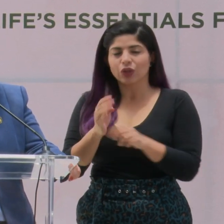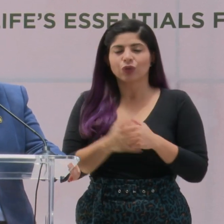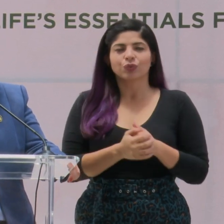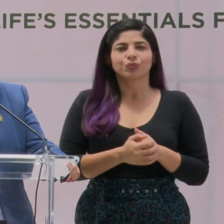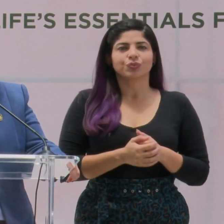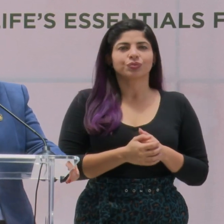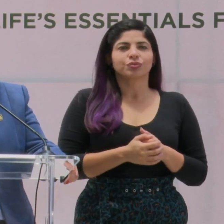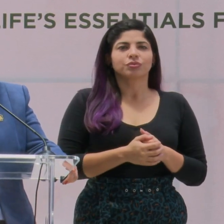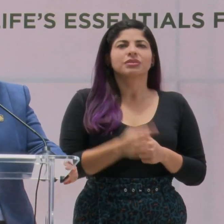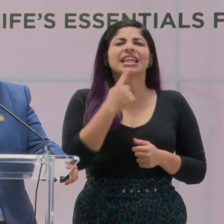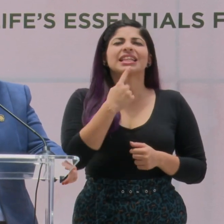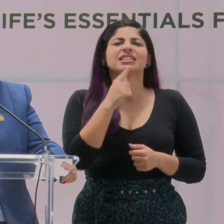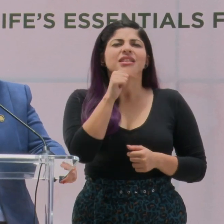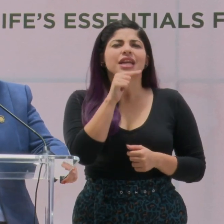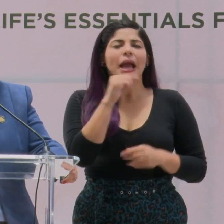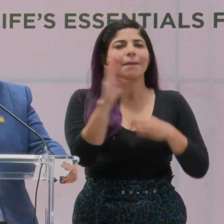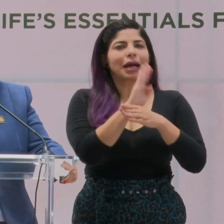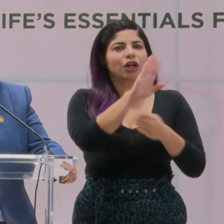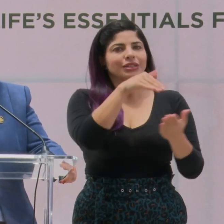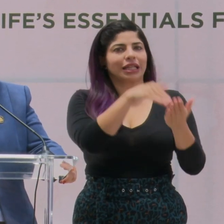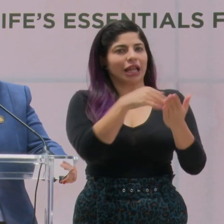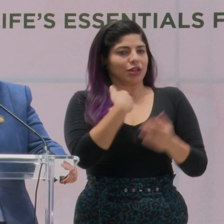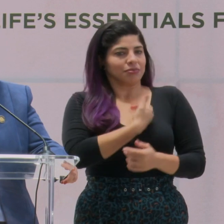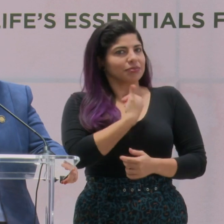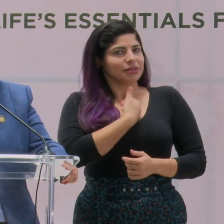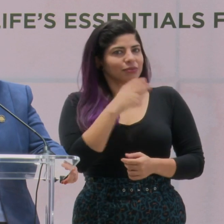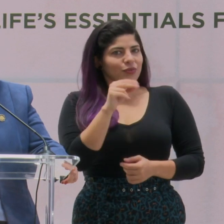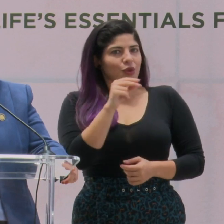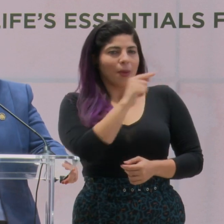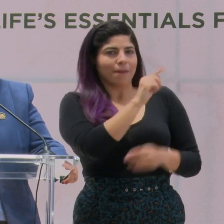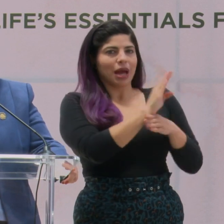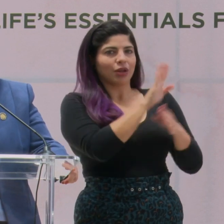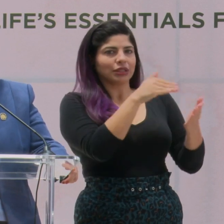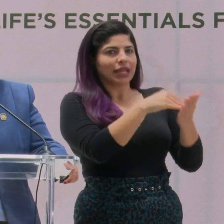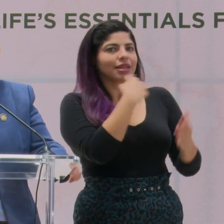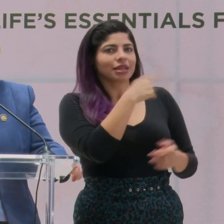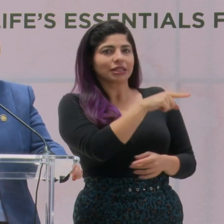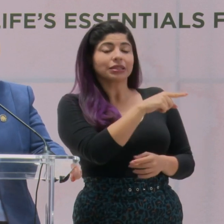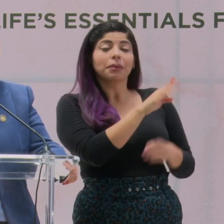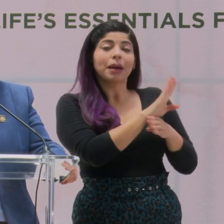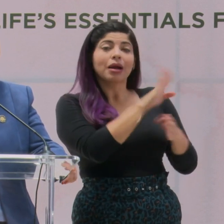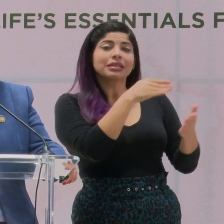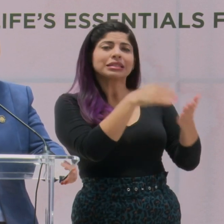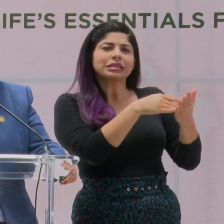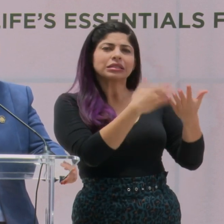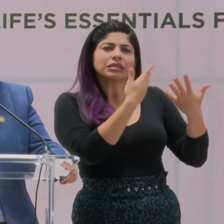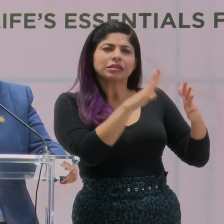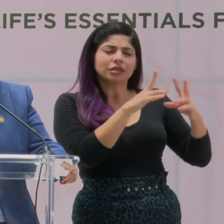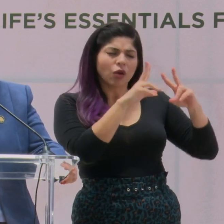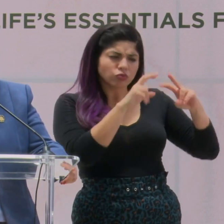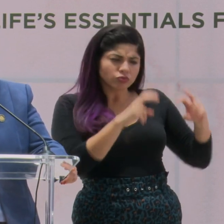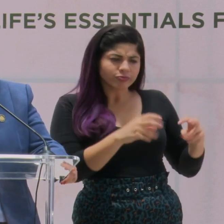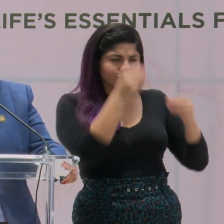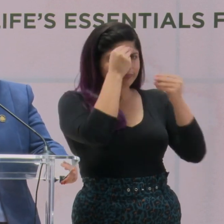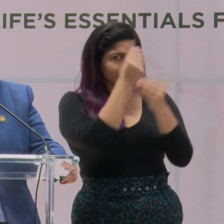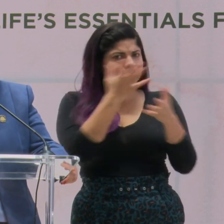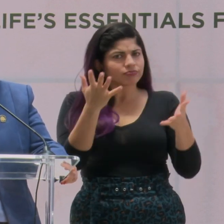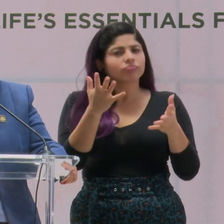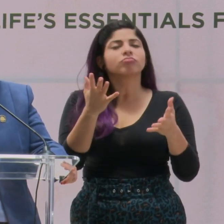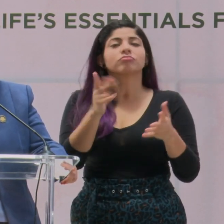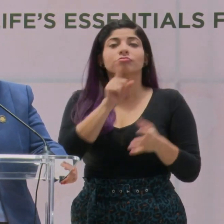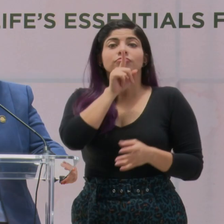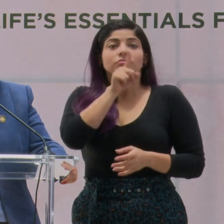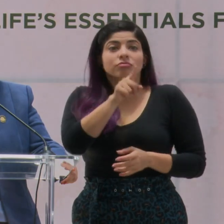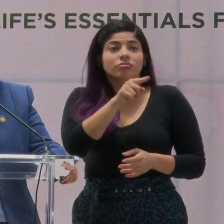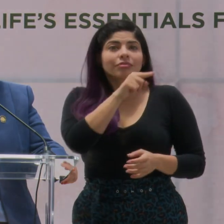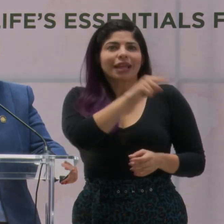el Banco Central. No lo decimos nosotros. El Banco Central sacó esta cifra. Y realmente,